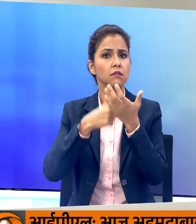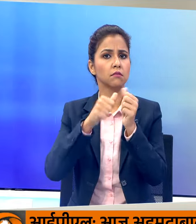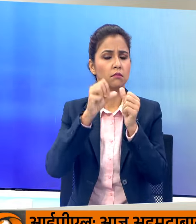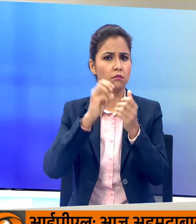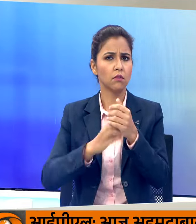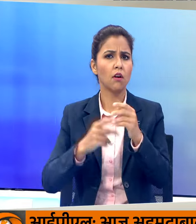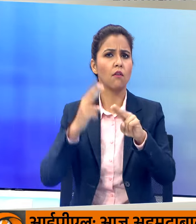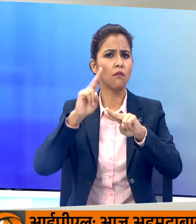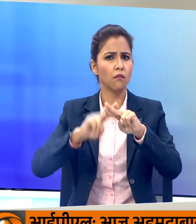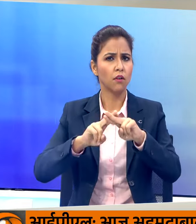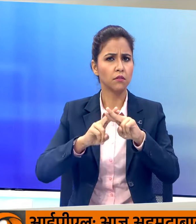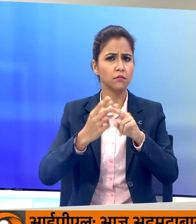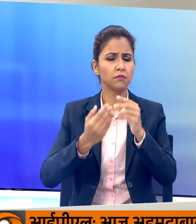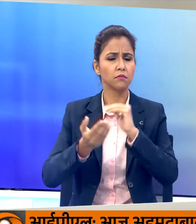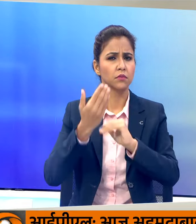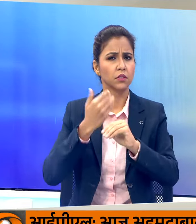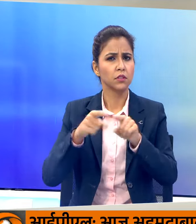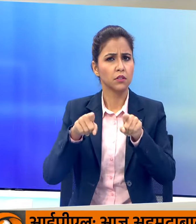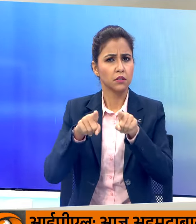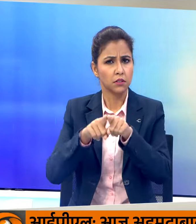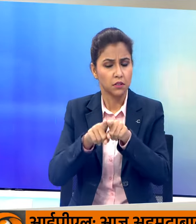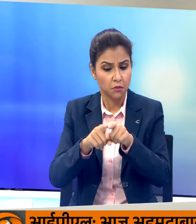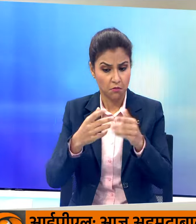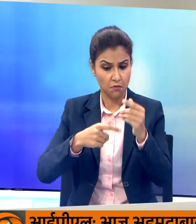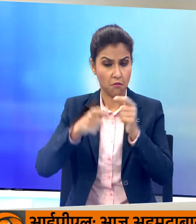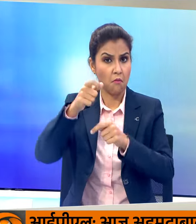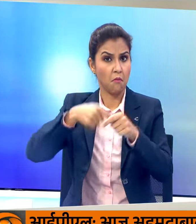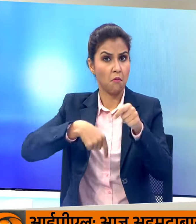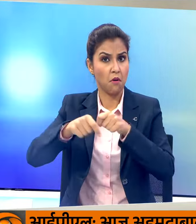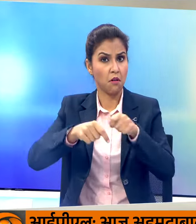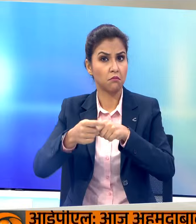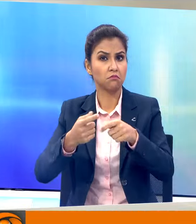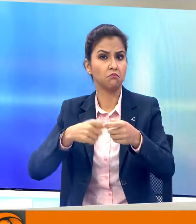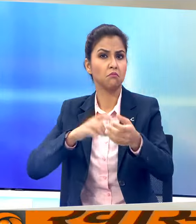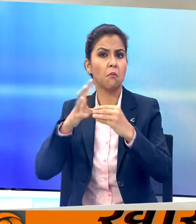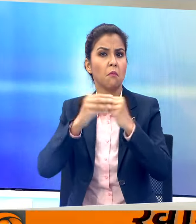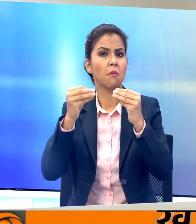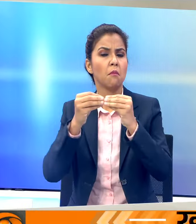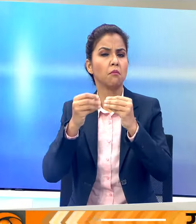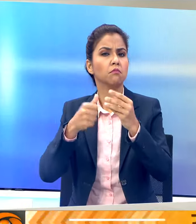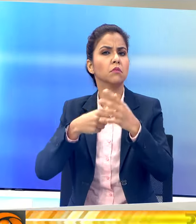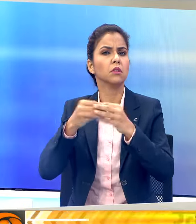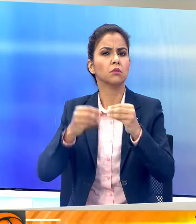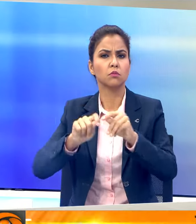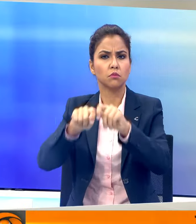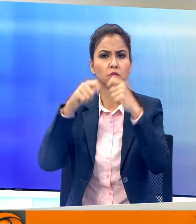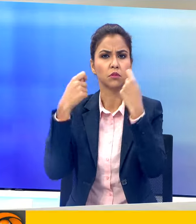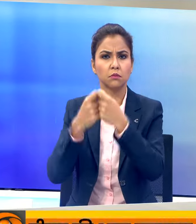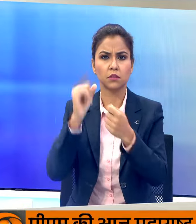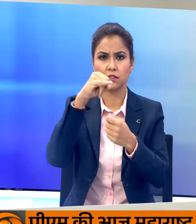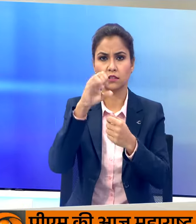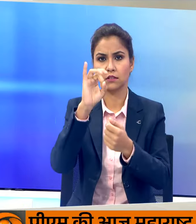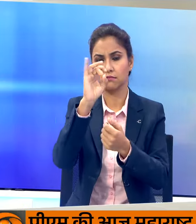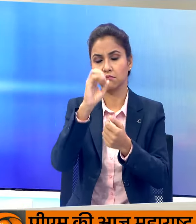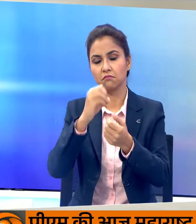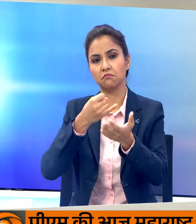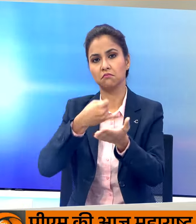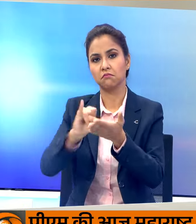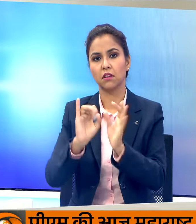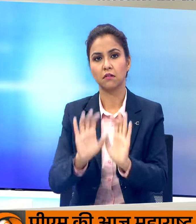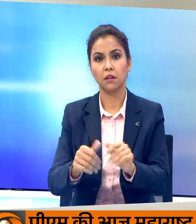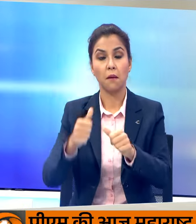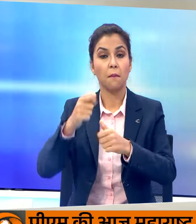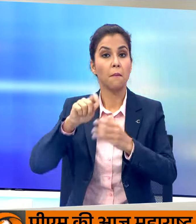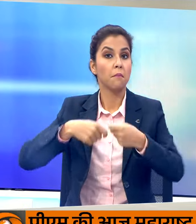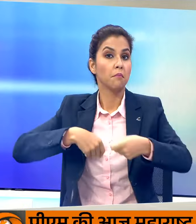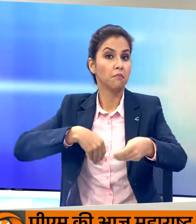को खिले गए मुकाबले में पंजाब की टीम को रॉयल चालेंजस बैंगलूरू की टीम ने साट रन से हरा दिया मैच